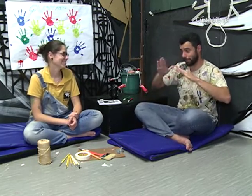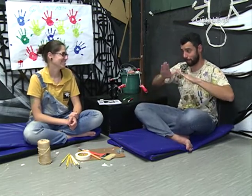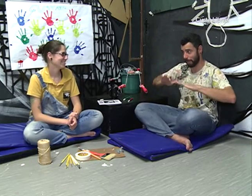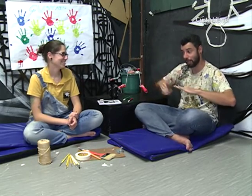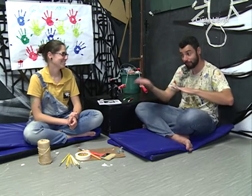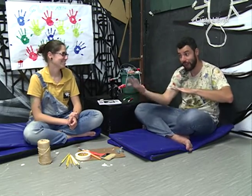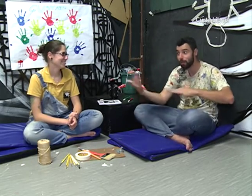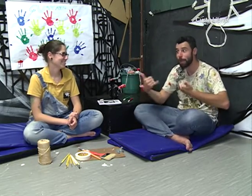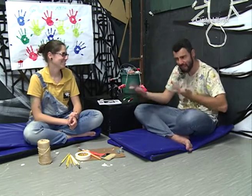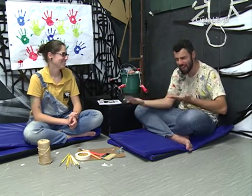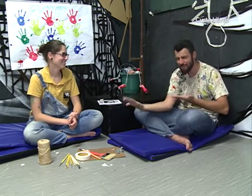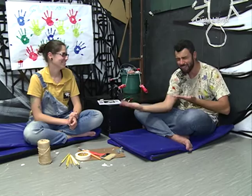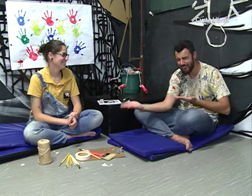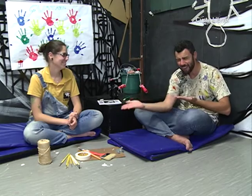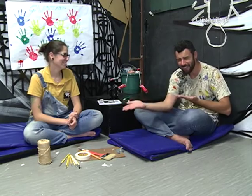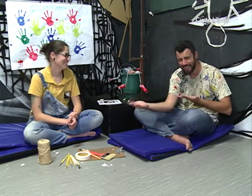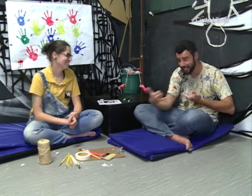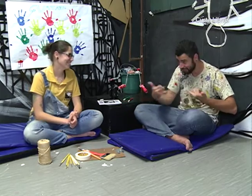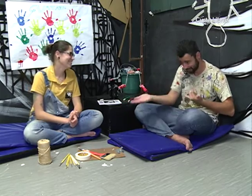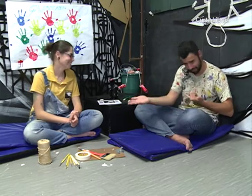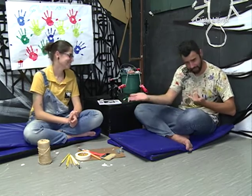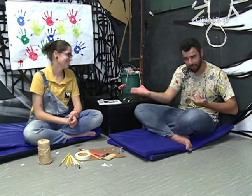Eles pediam para tomar água e eu não deixava.